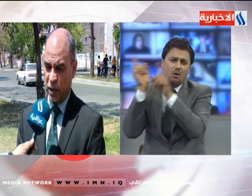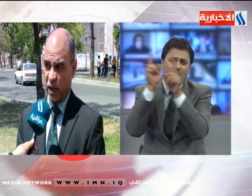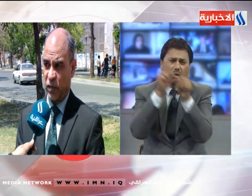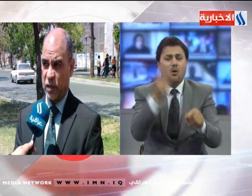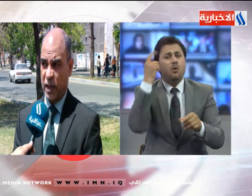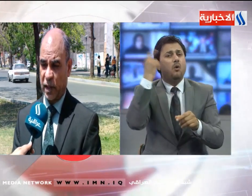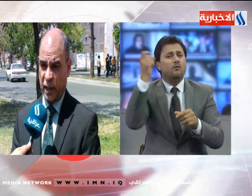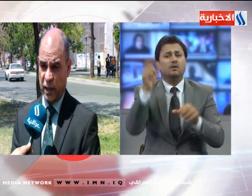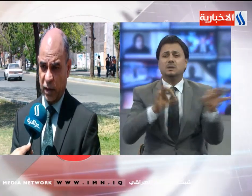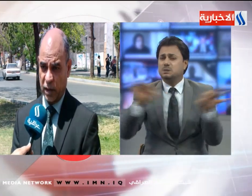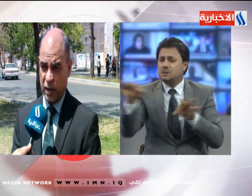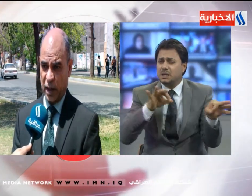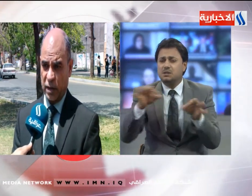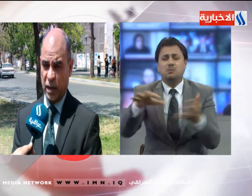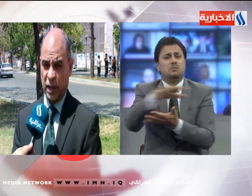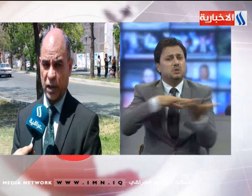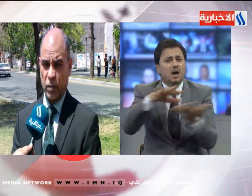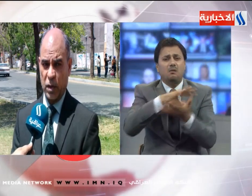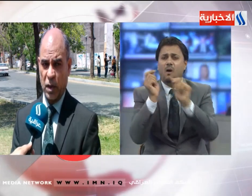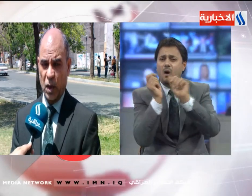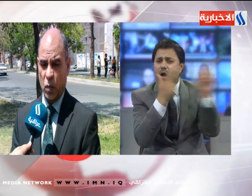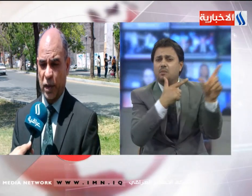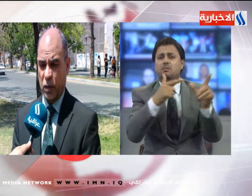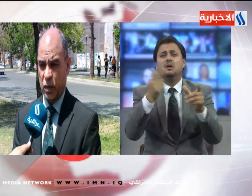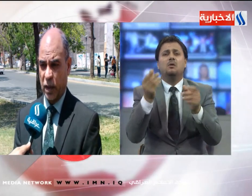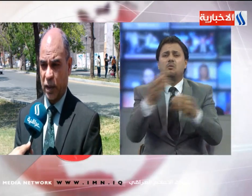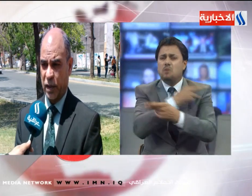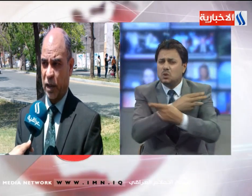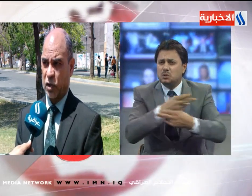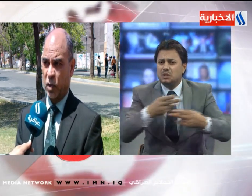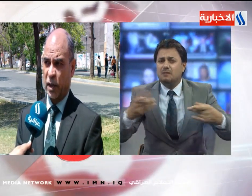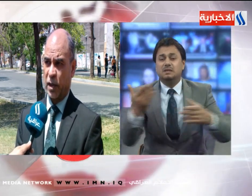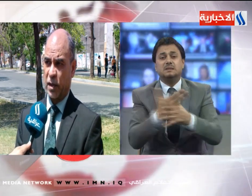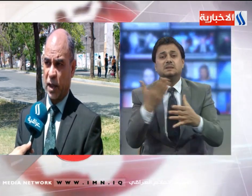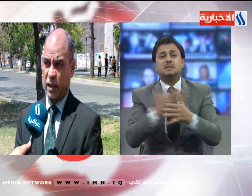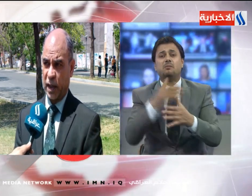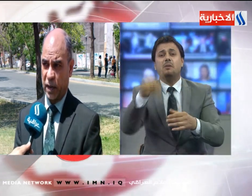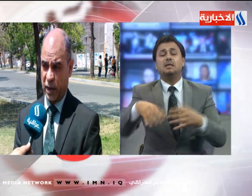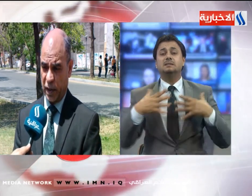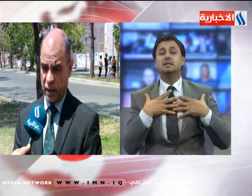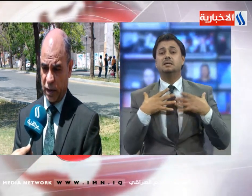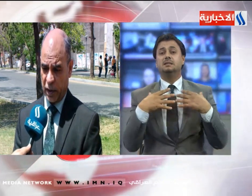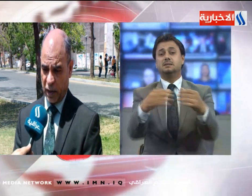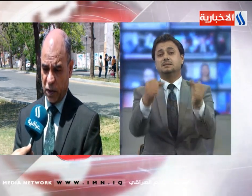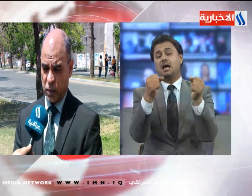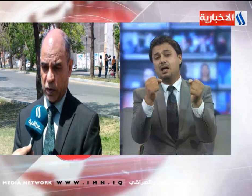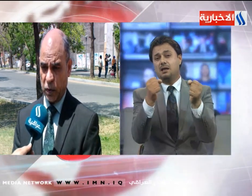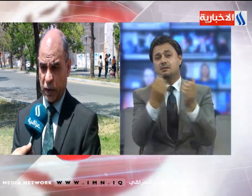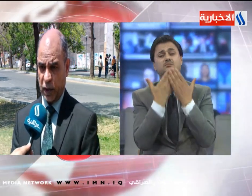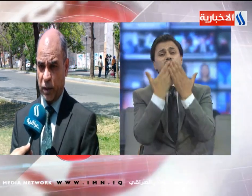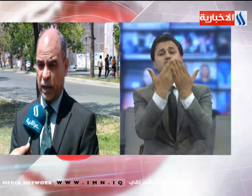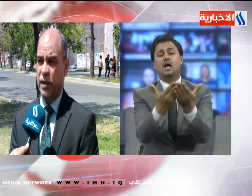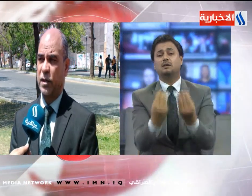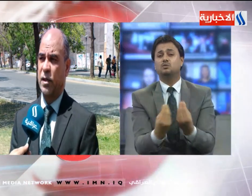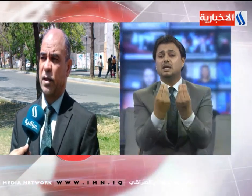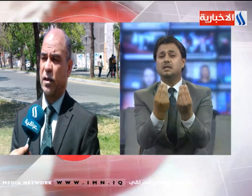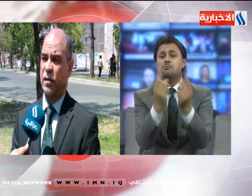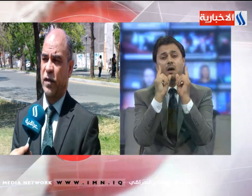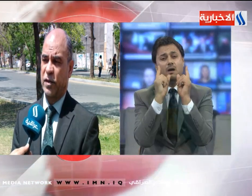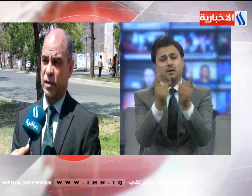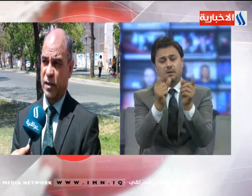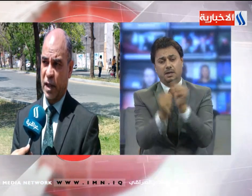وعدم الاستقرار السياسي ووطأة الضغوط المالية في قدرة القطاع الصحي على تقديم الخدمات الصحية